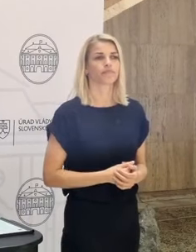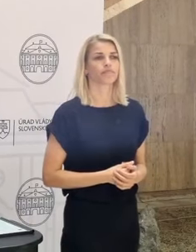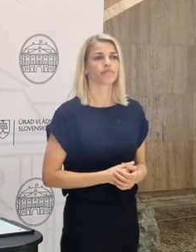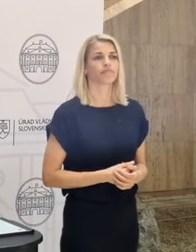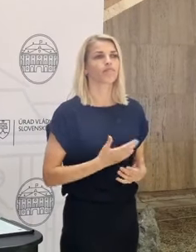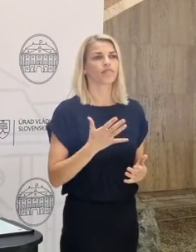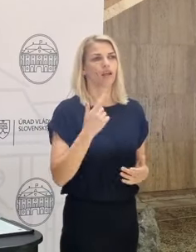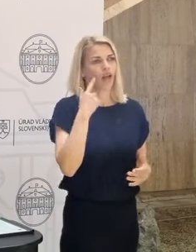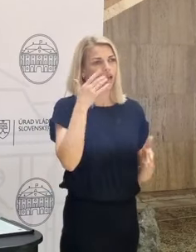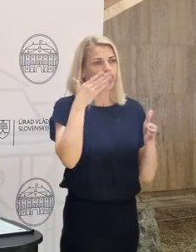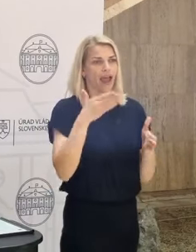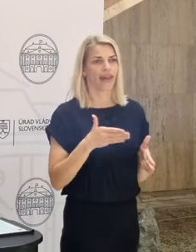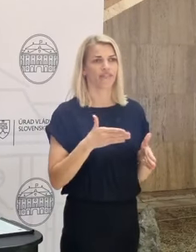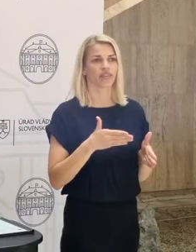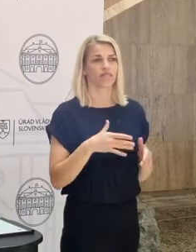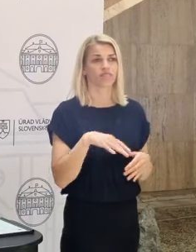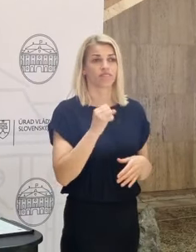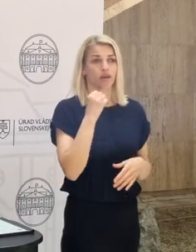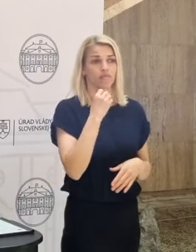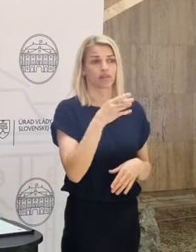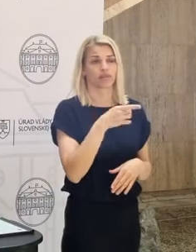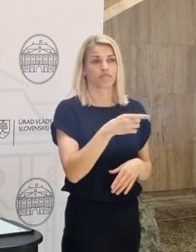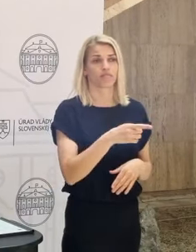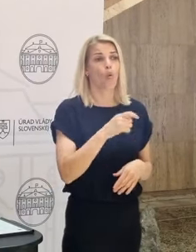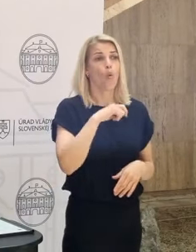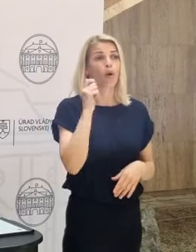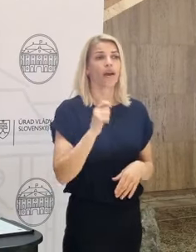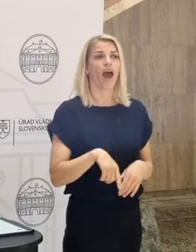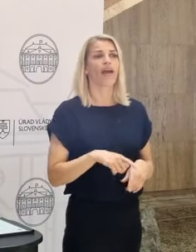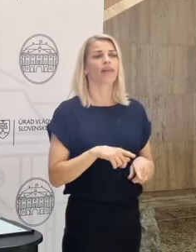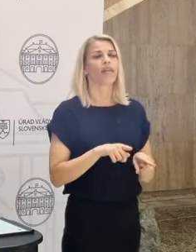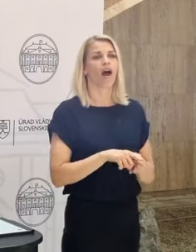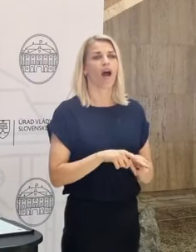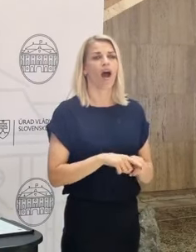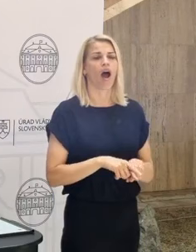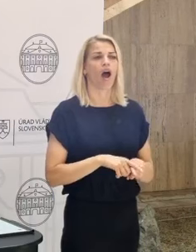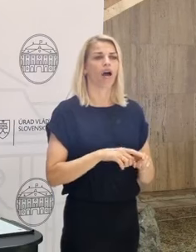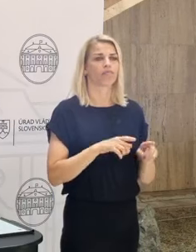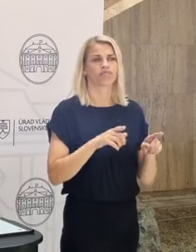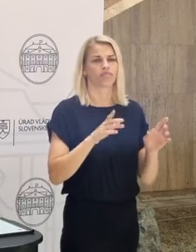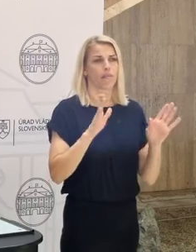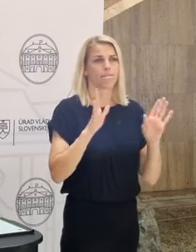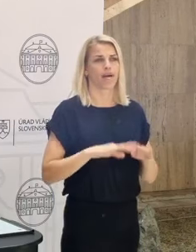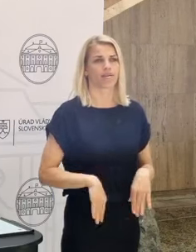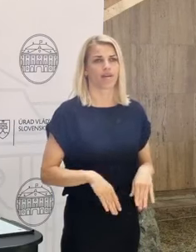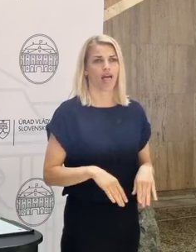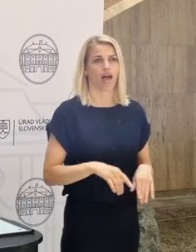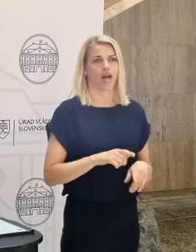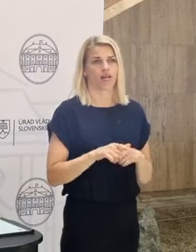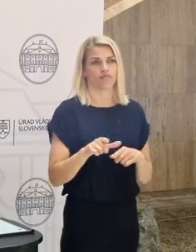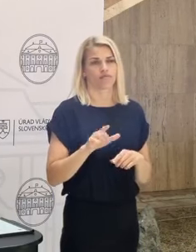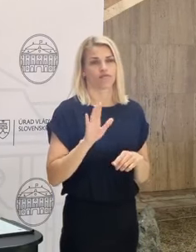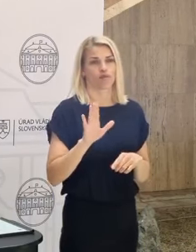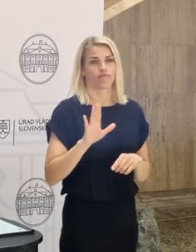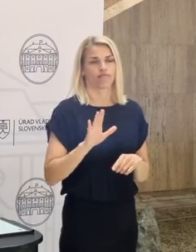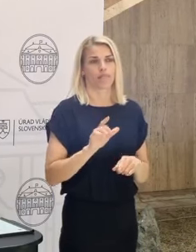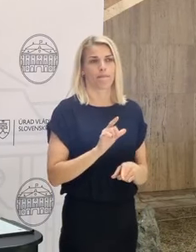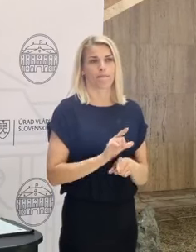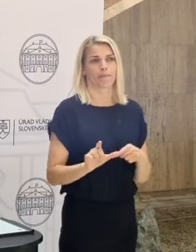Nebuďme naivní. Ak by Ukrajina padla v prospech Ruskej federácie, pre Slovensko by to bola veľká újma.